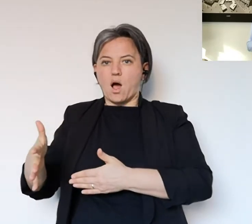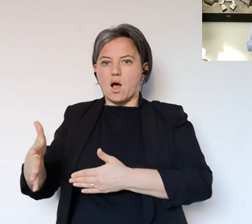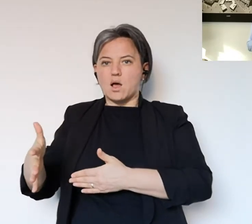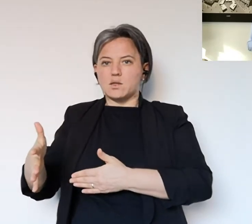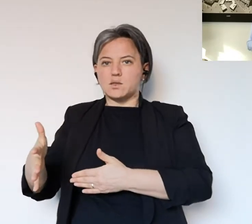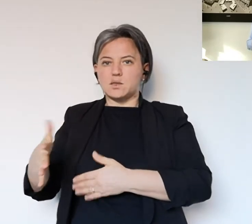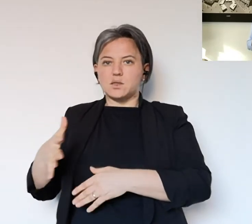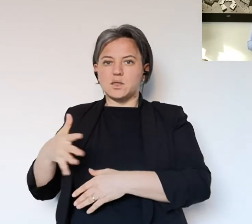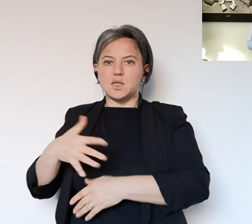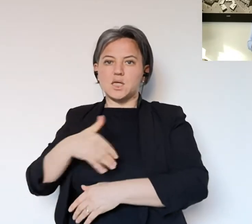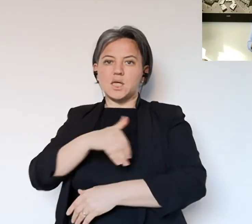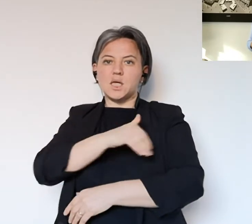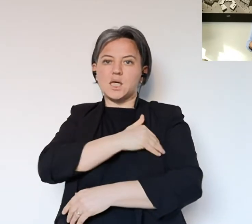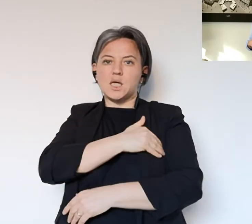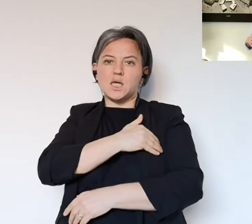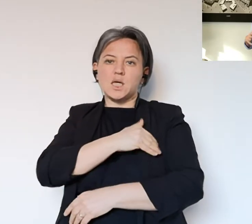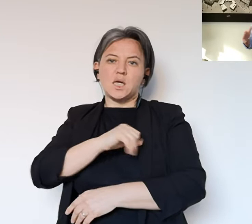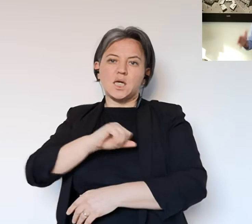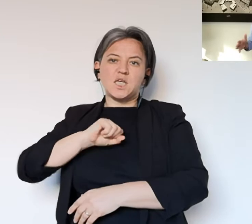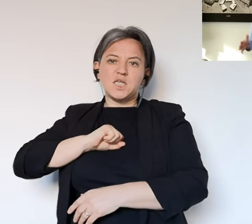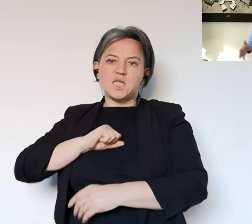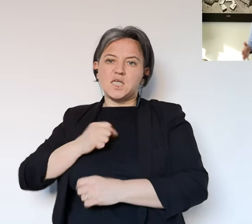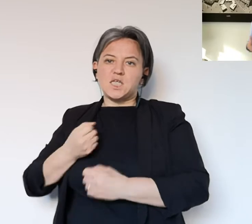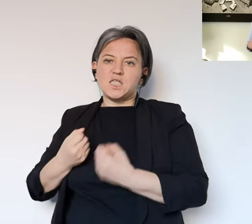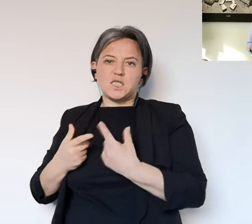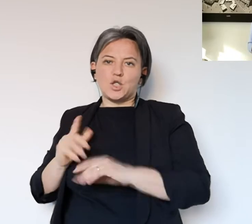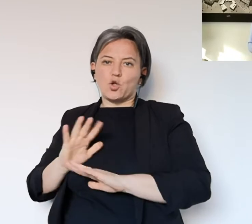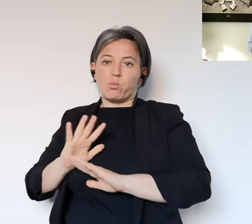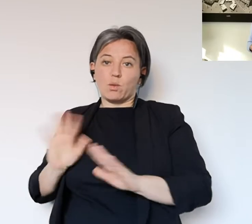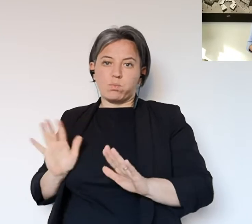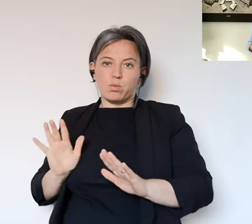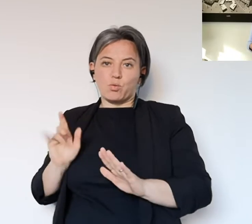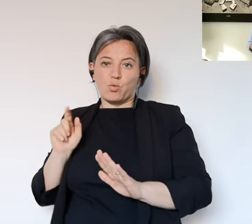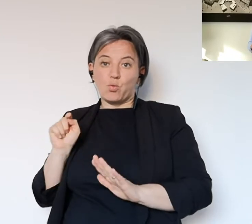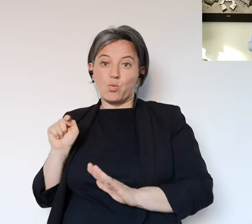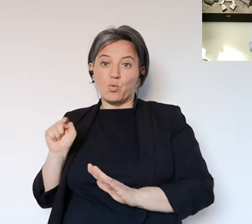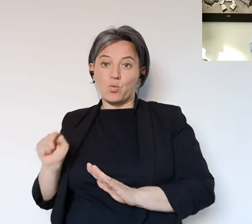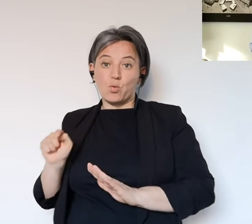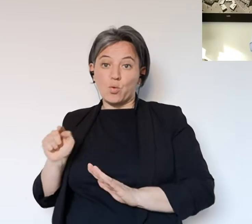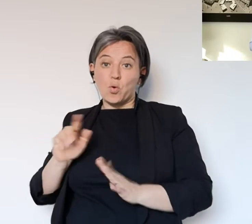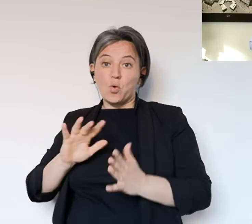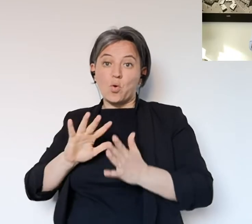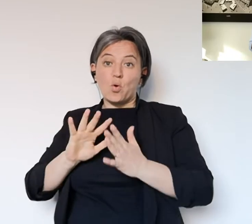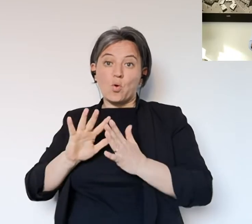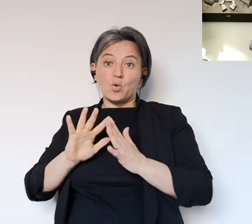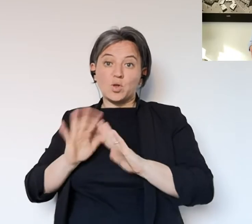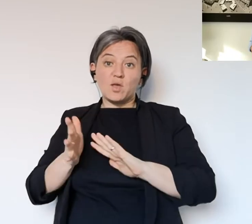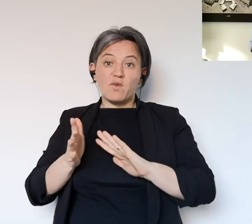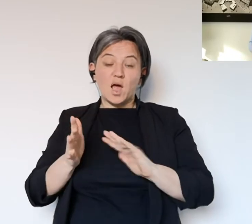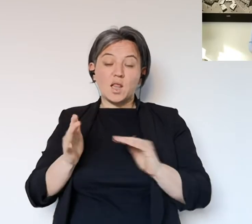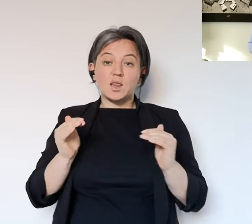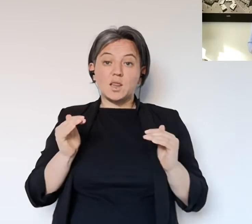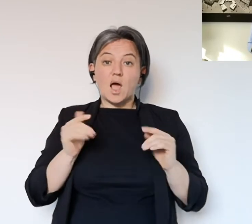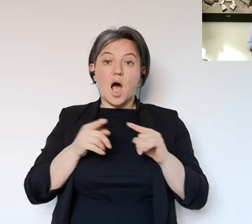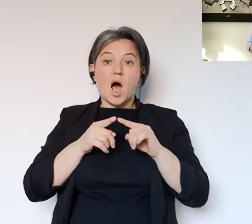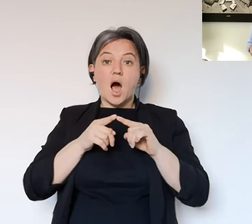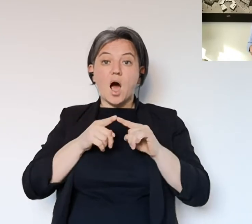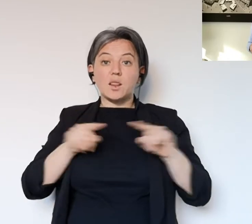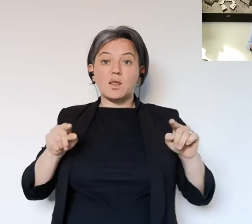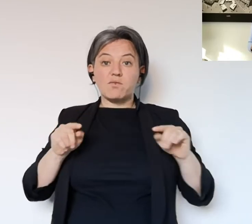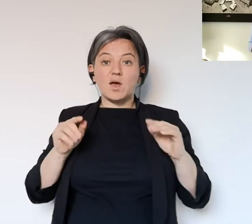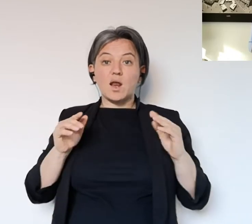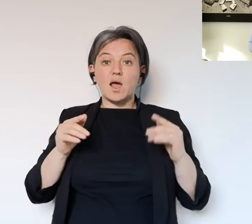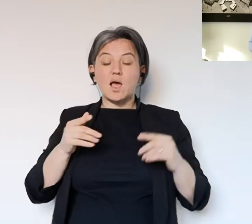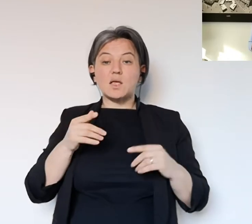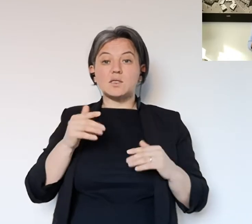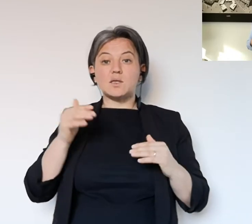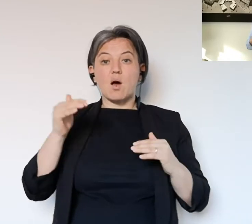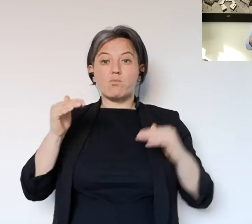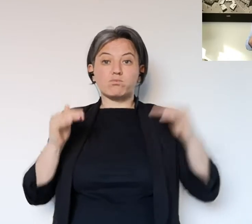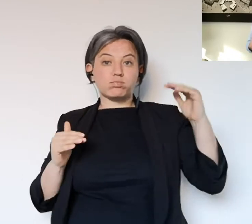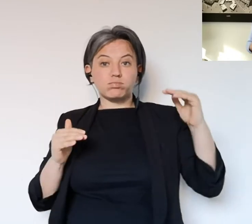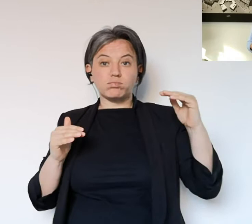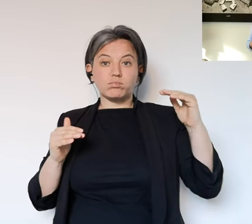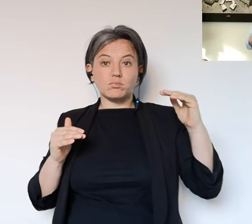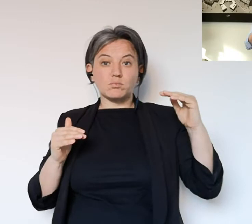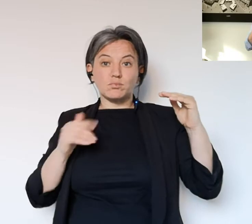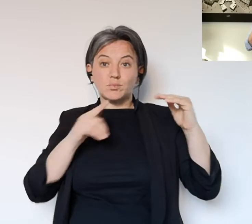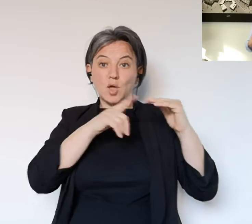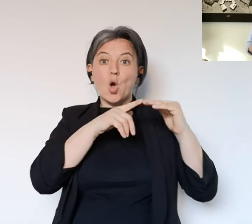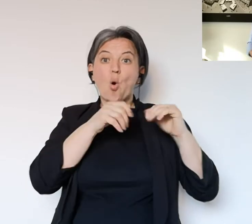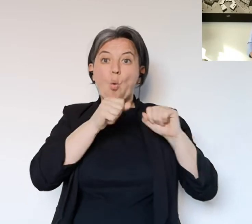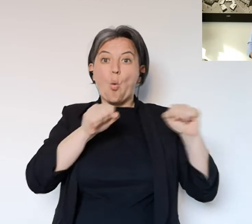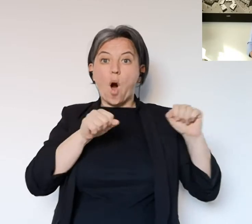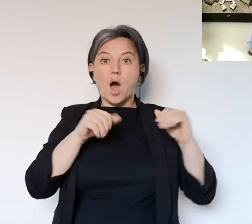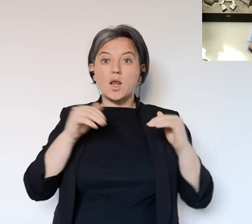malati che sono in via di uscita e quindi non hanno più la parte sintomatica, questo porta a